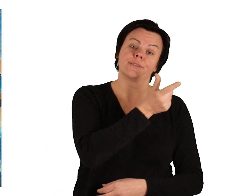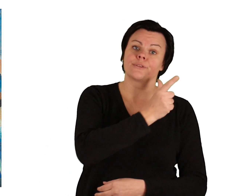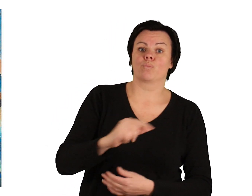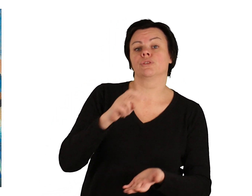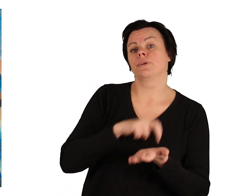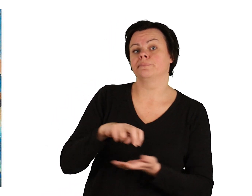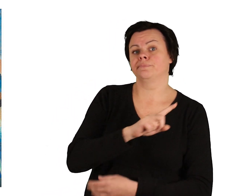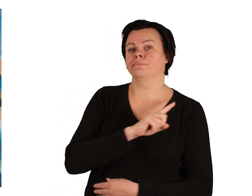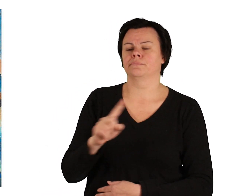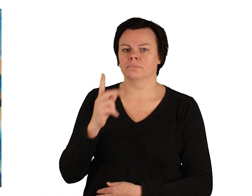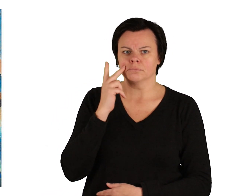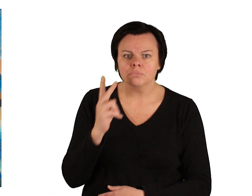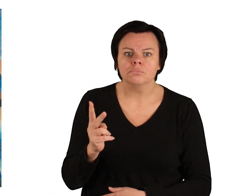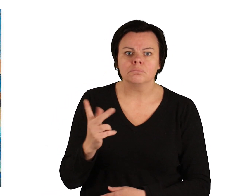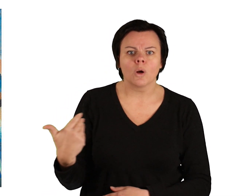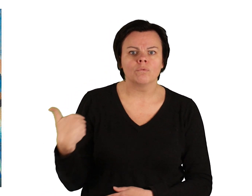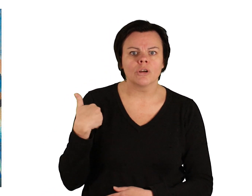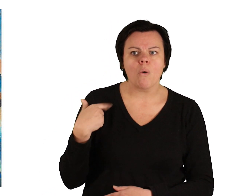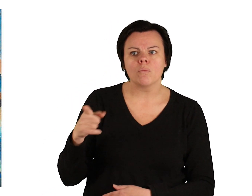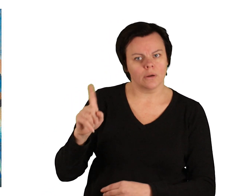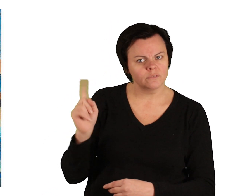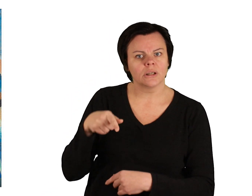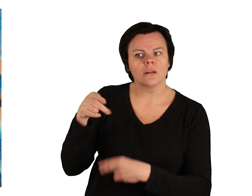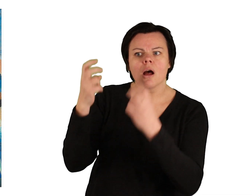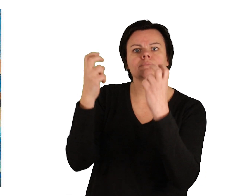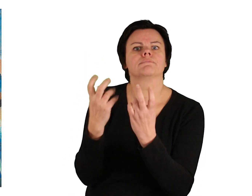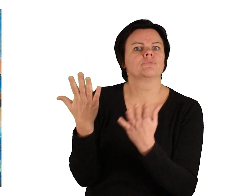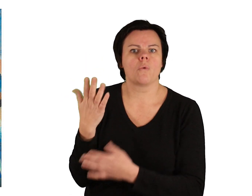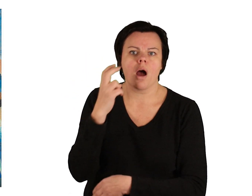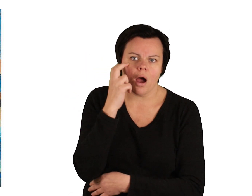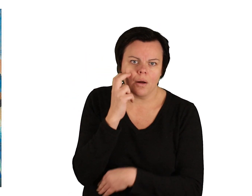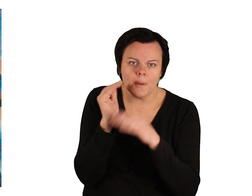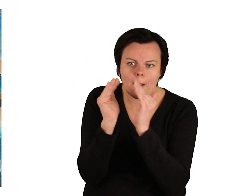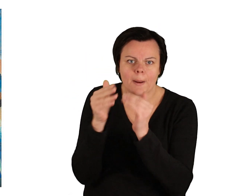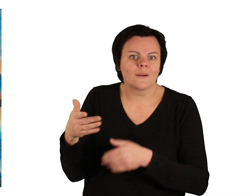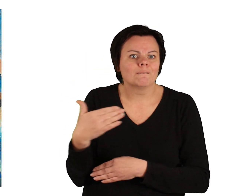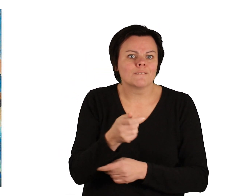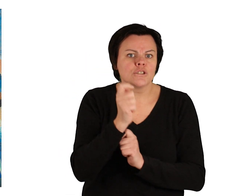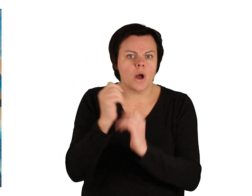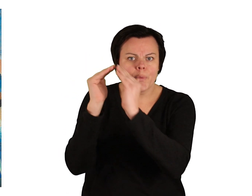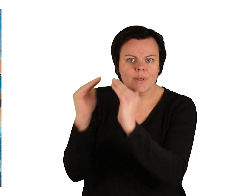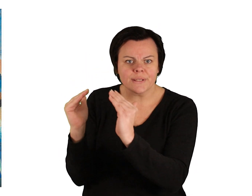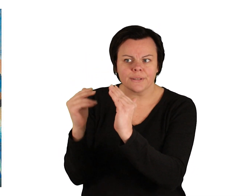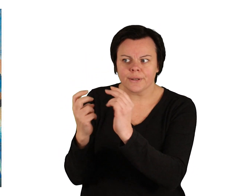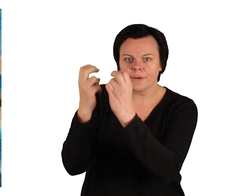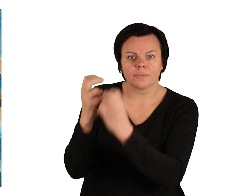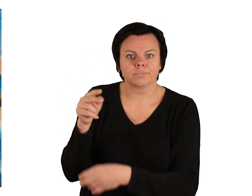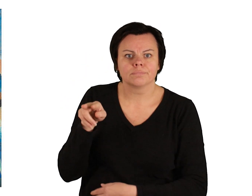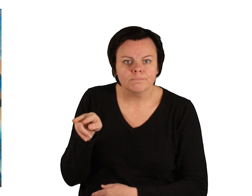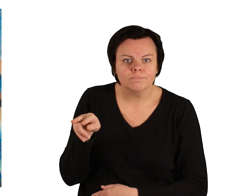Und als er schließlich nach Hause kam, saß die Frau wieder in ihrer alten, kleinen Fischerhütte. Und wenn sie nicht